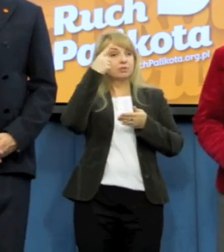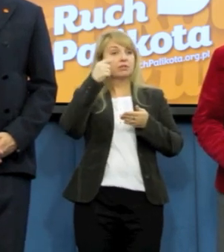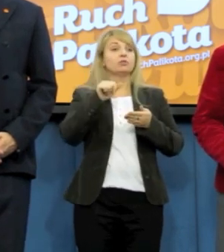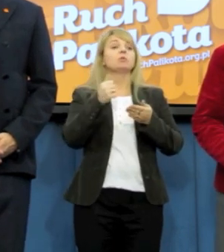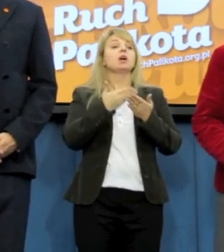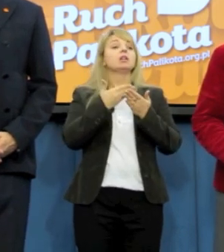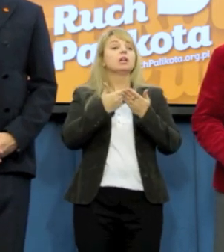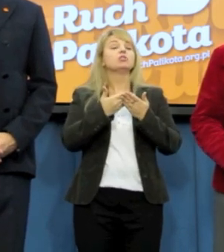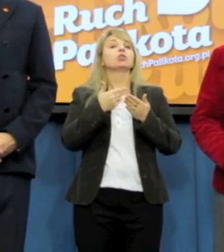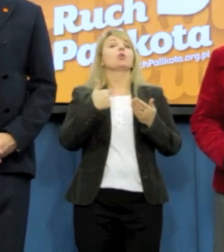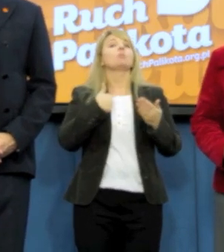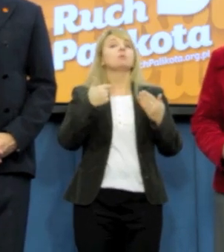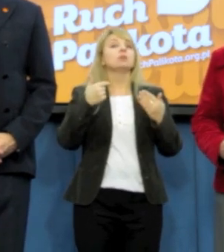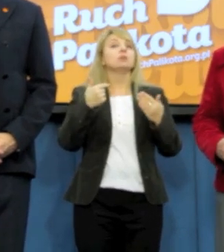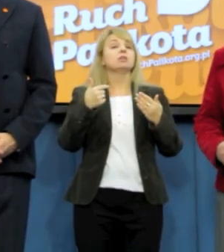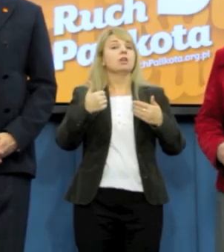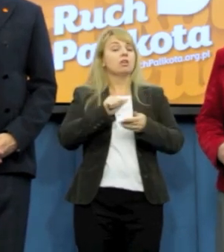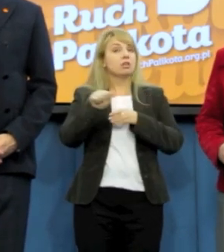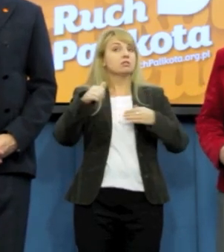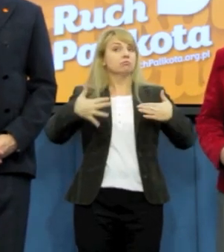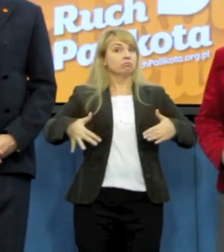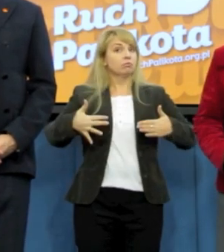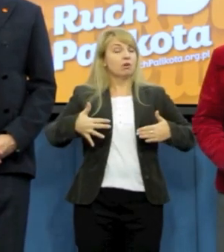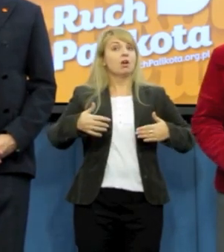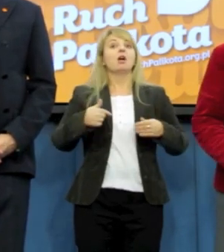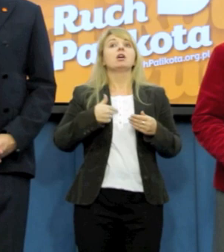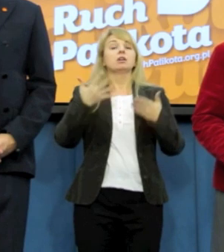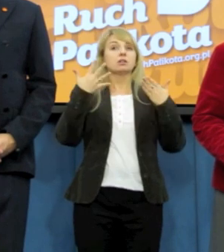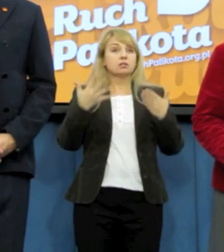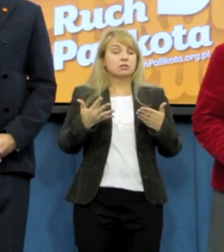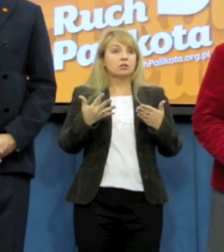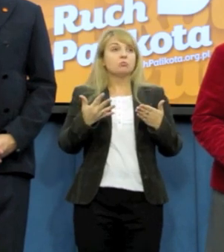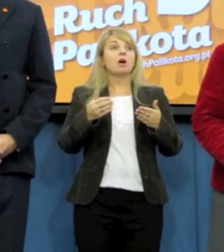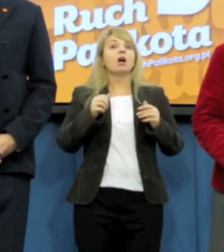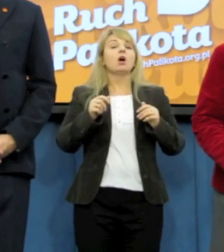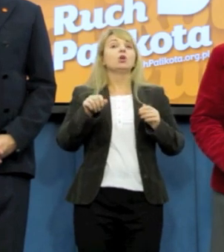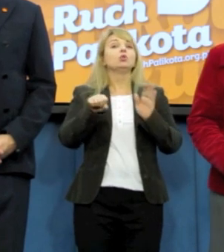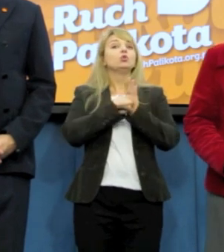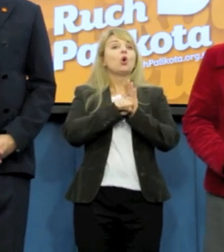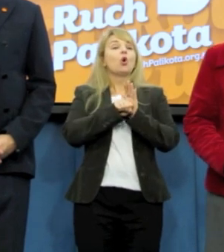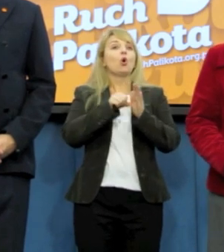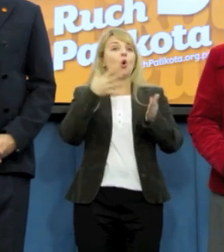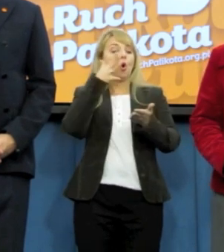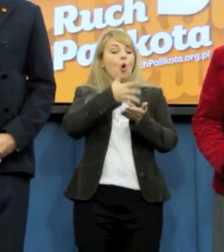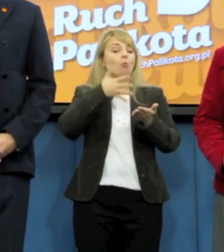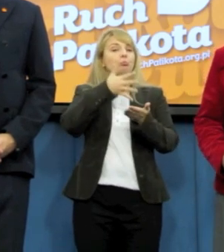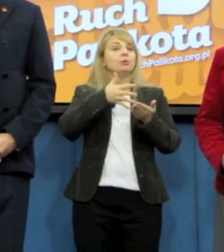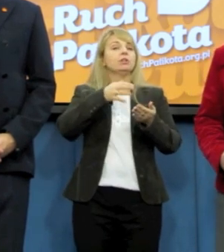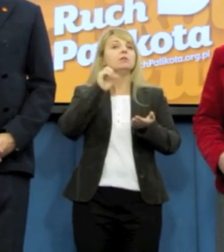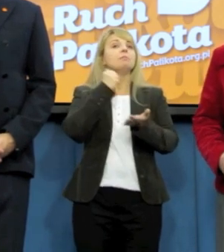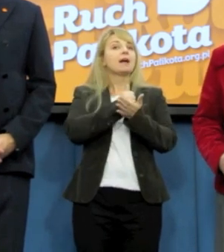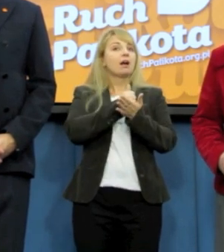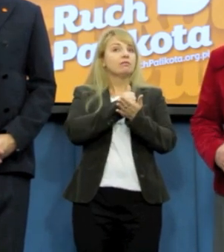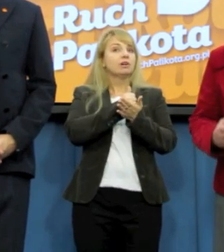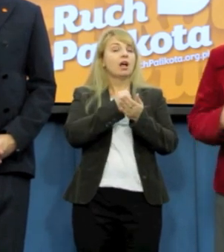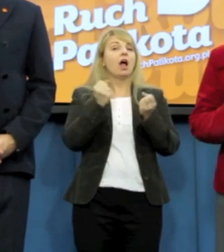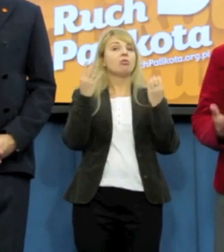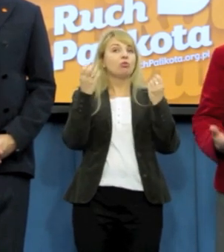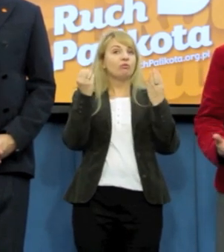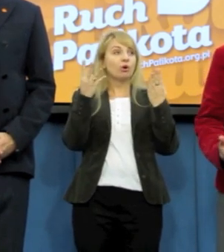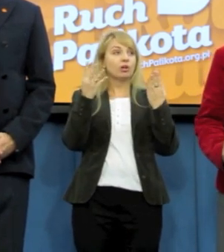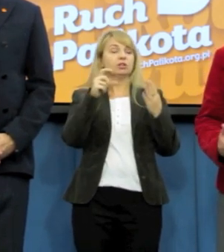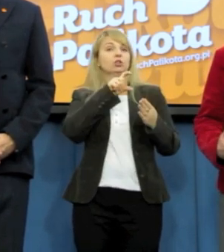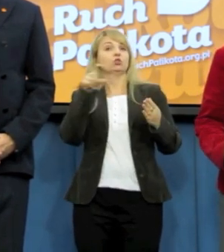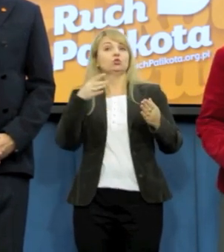zaniepokoiła i ja zwróciłam się o ekspertyzę prawną dotyczącą tego, czy moje